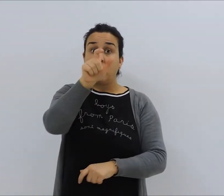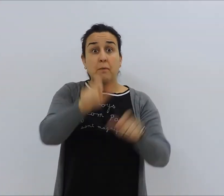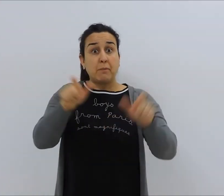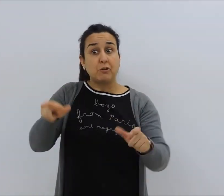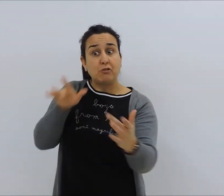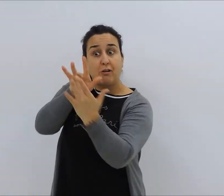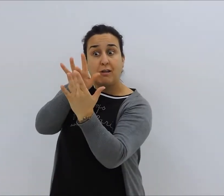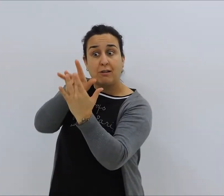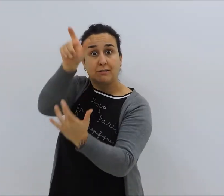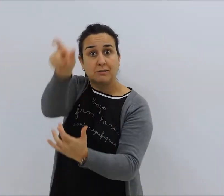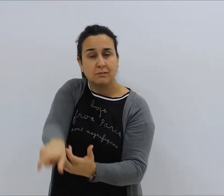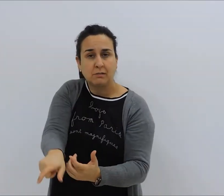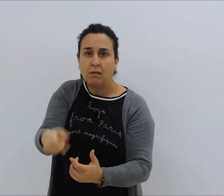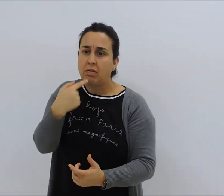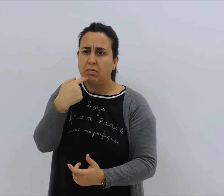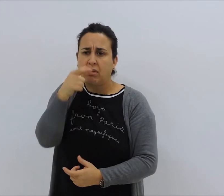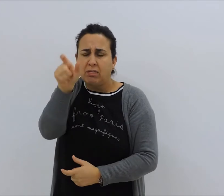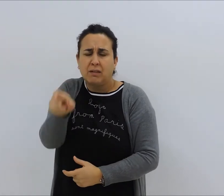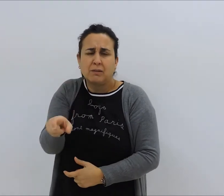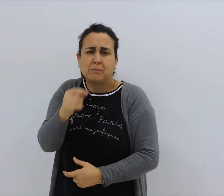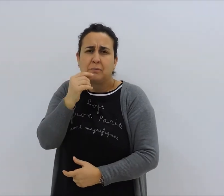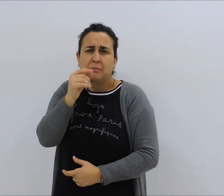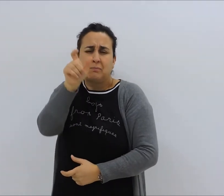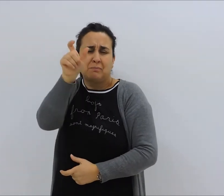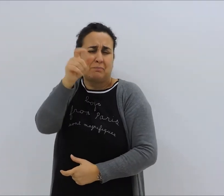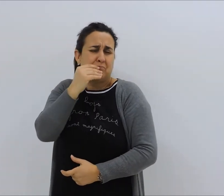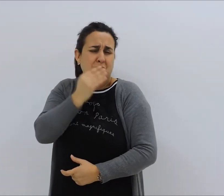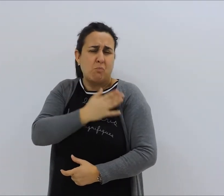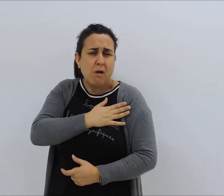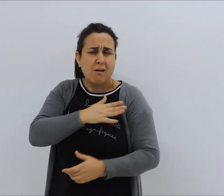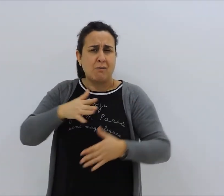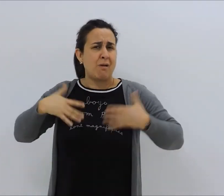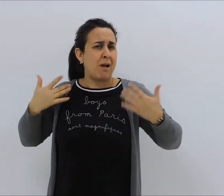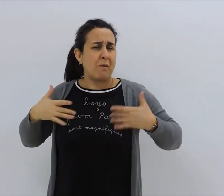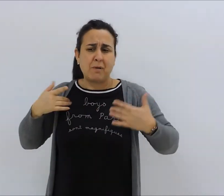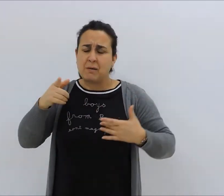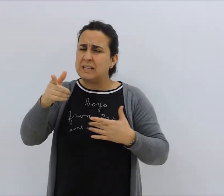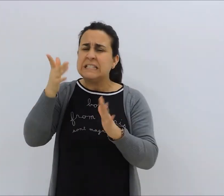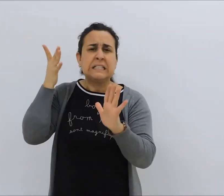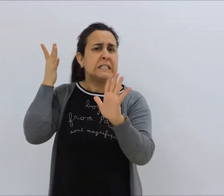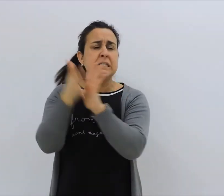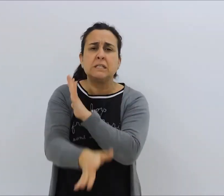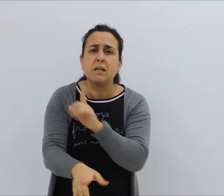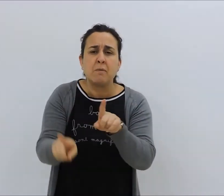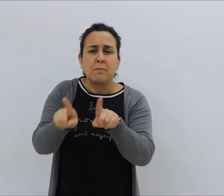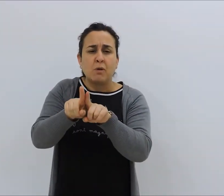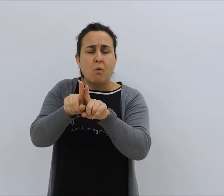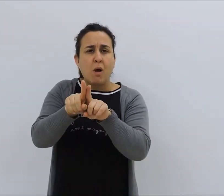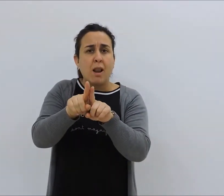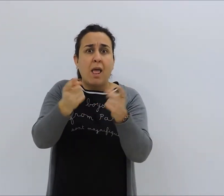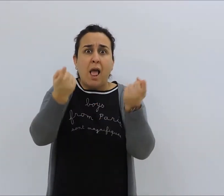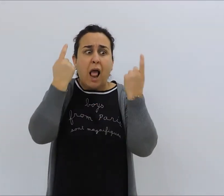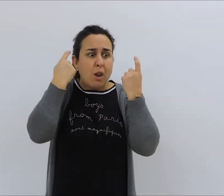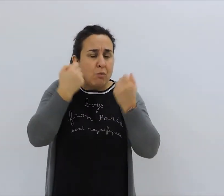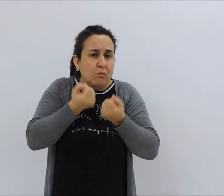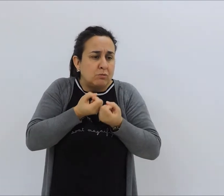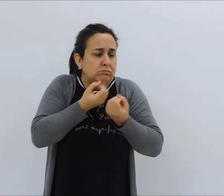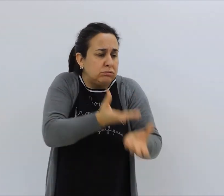falandé como unha persoa boa e amável, que sempre intentaba transmitir o seu alumnado o seu